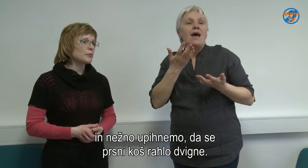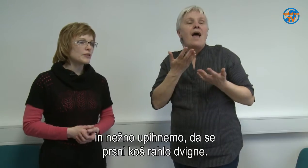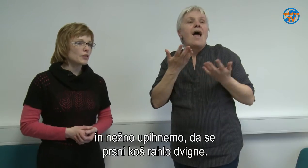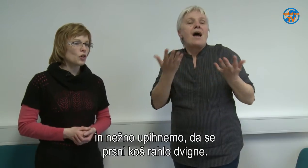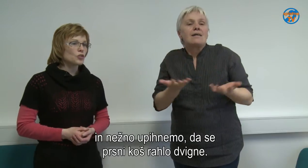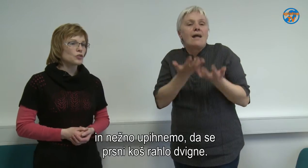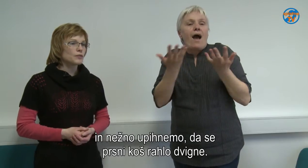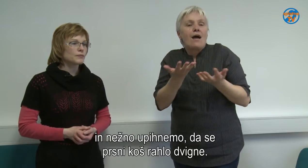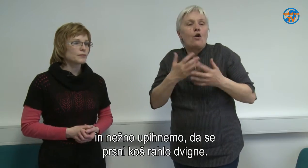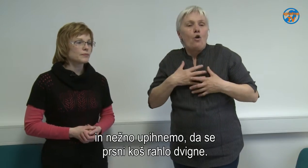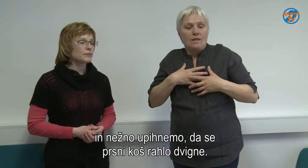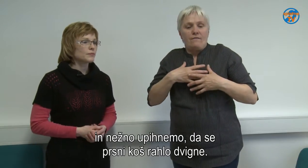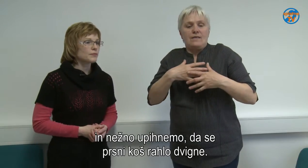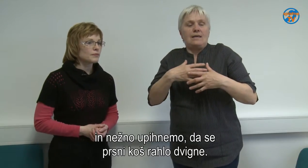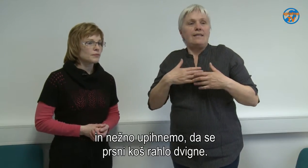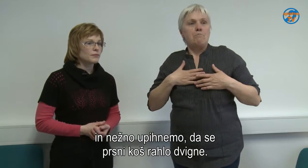dvigne prsni koš.